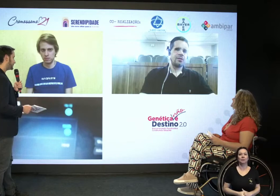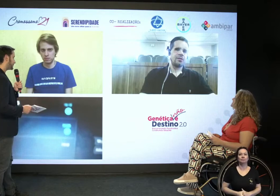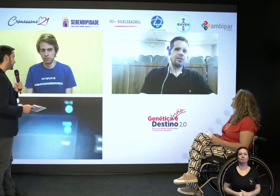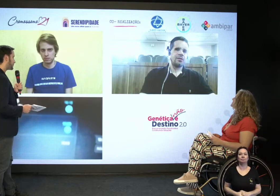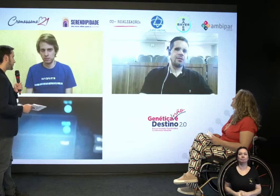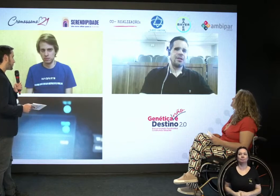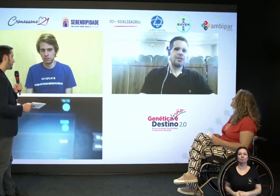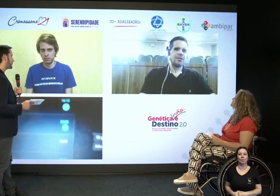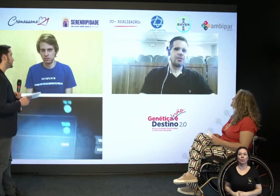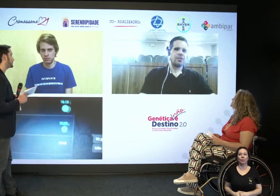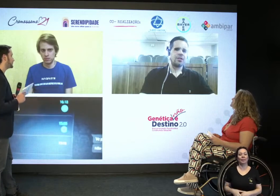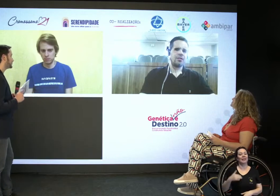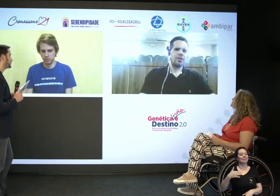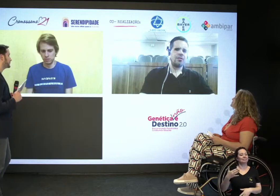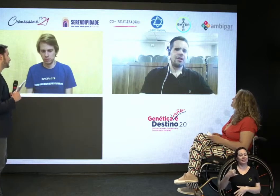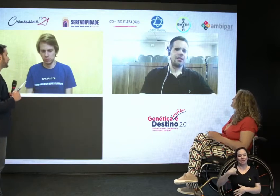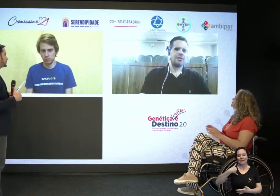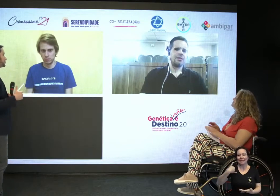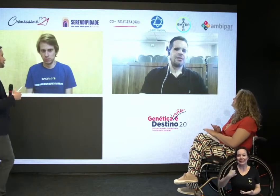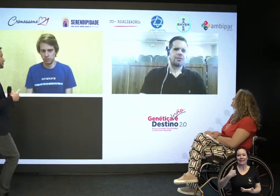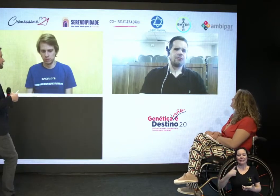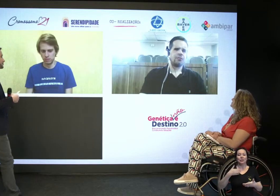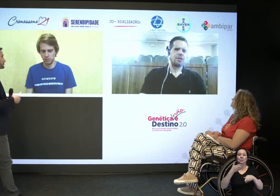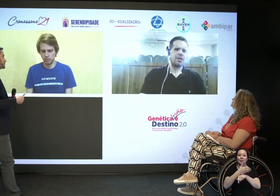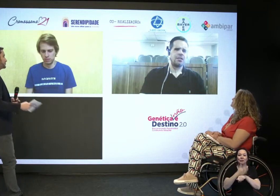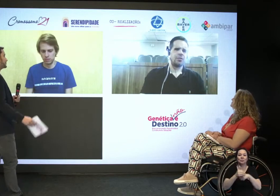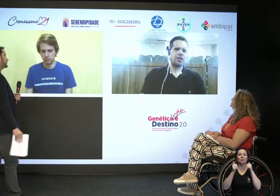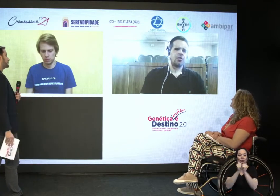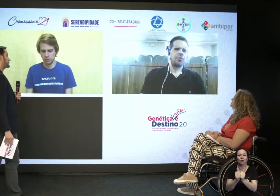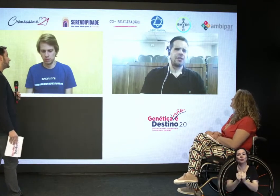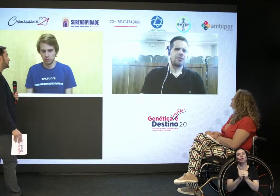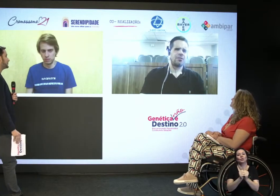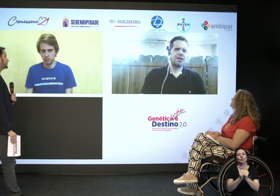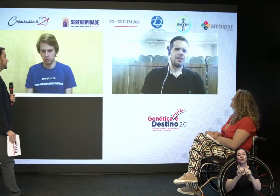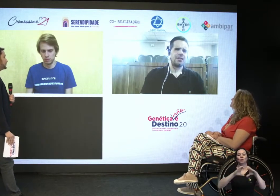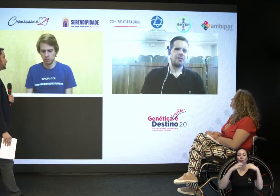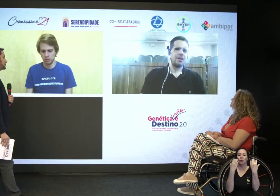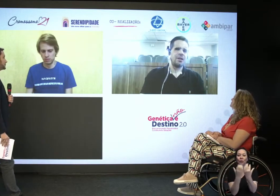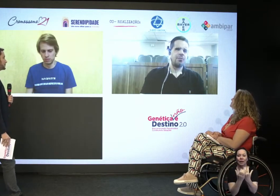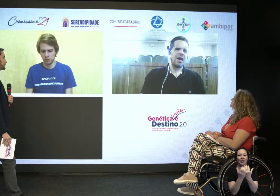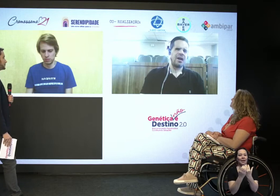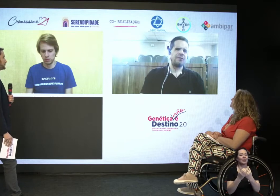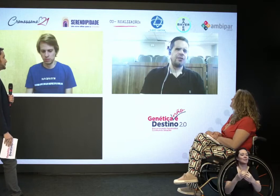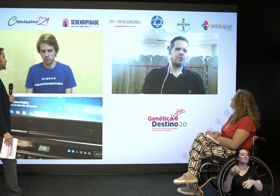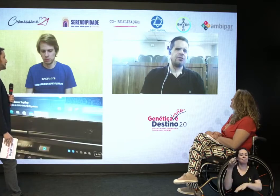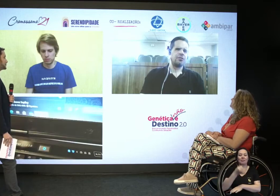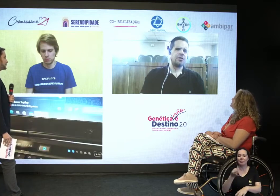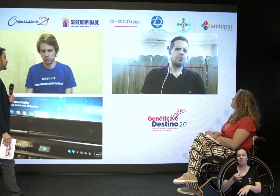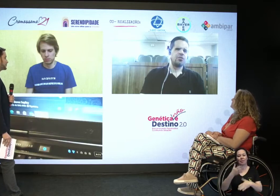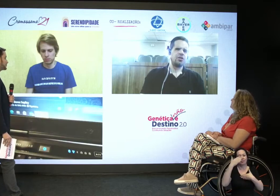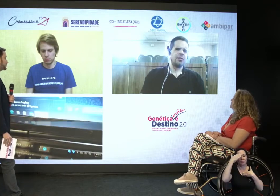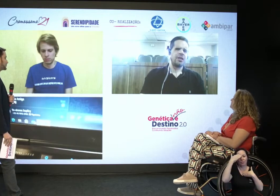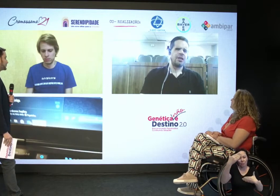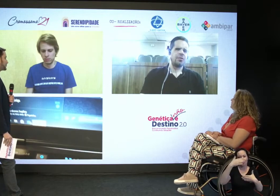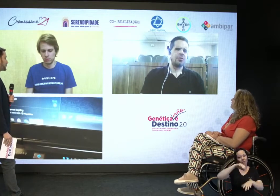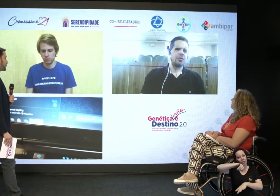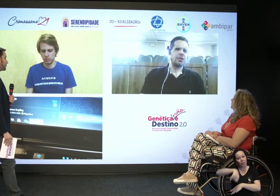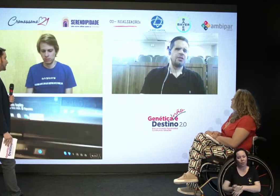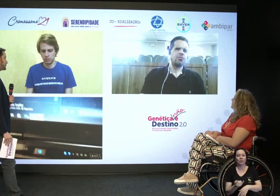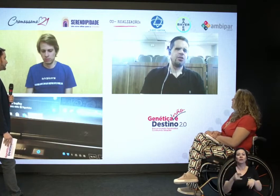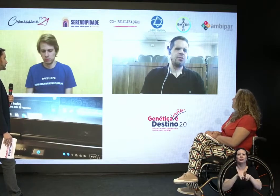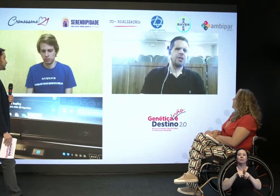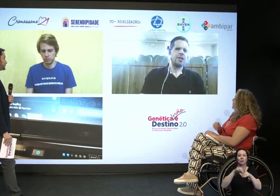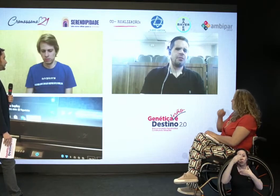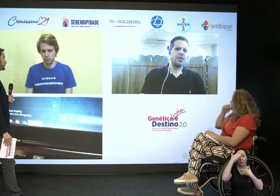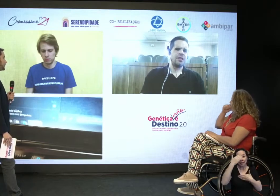Isso, eu que tenho a honra aqui de estar com vocês, de poder acompanhar esse congresso. Maravilhoso. Muito obrigado pela oportunidade e muito obrigado